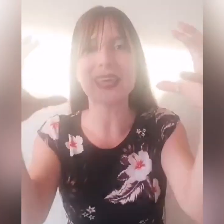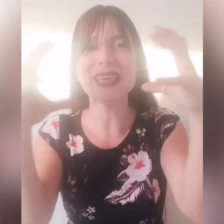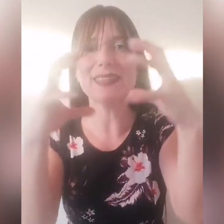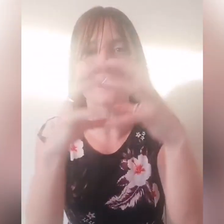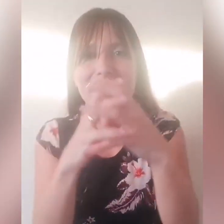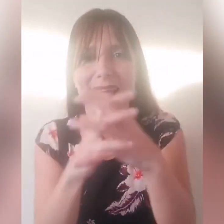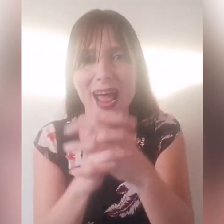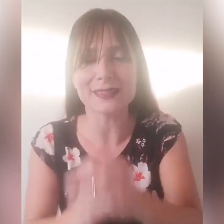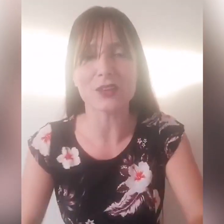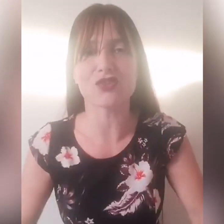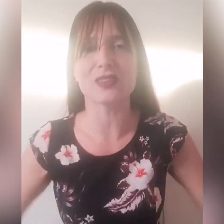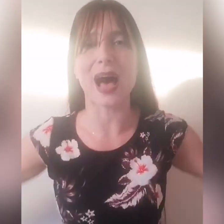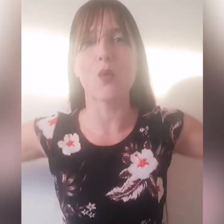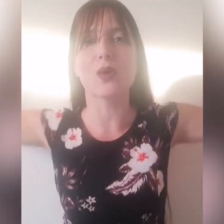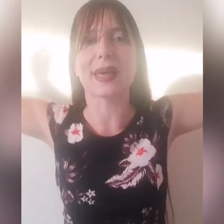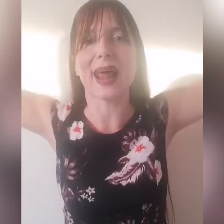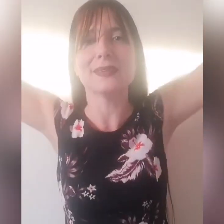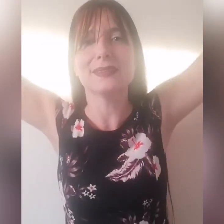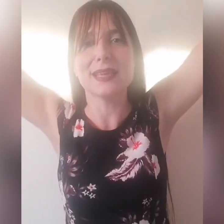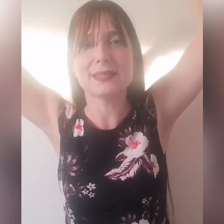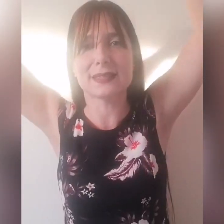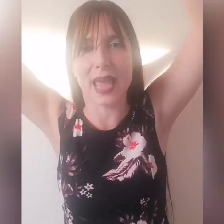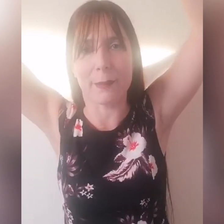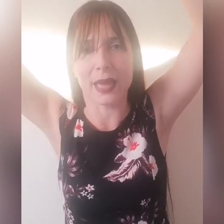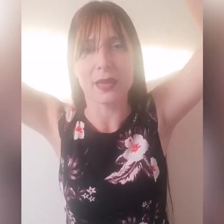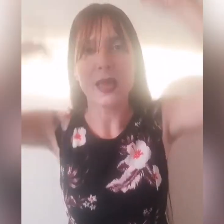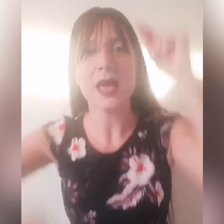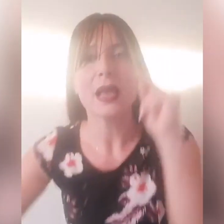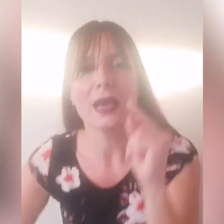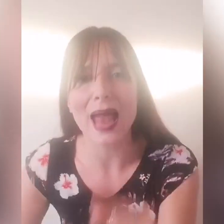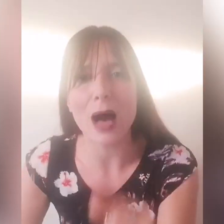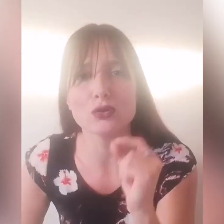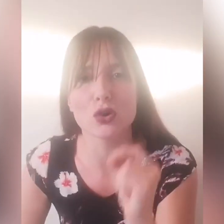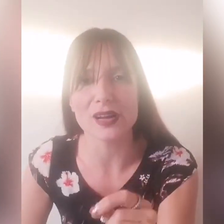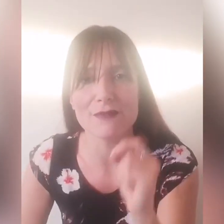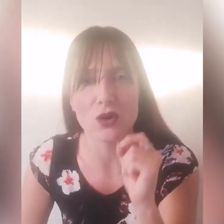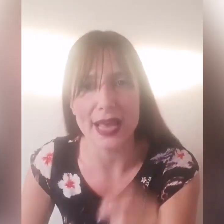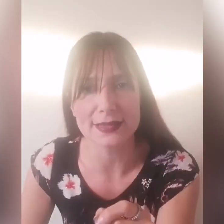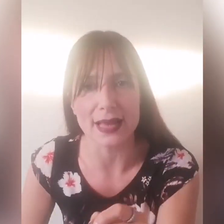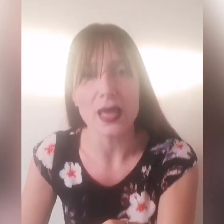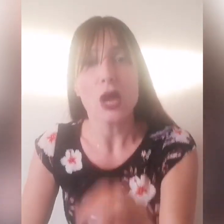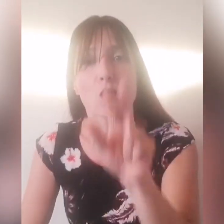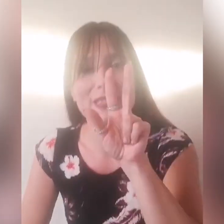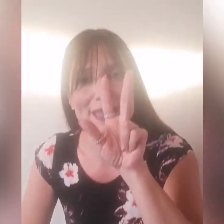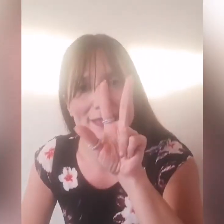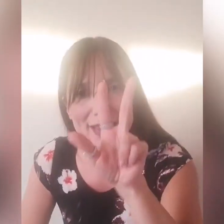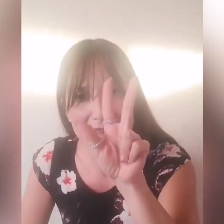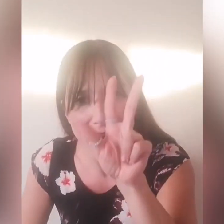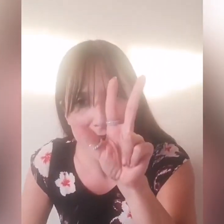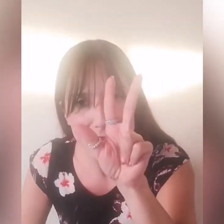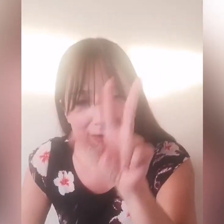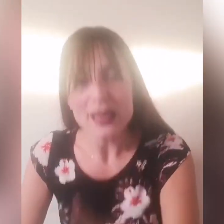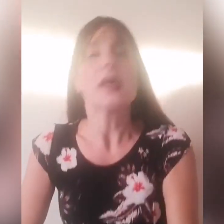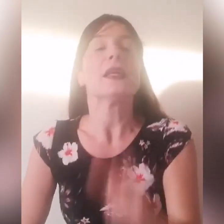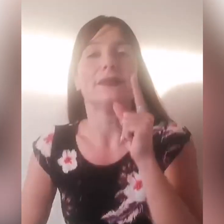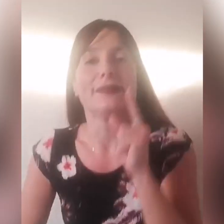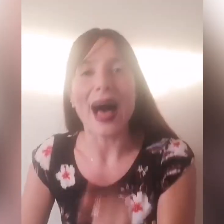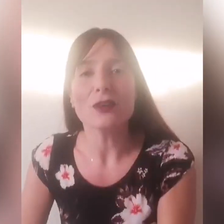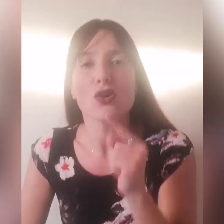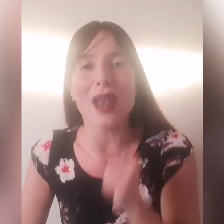integrata ci dà un grande insieme, l'autorevolezza, queste tre aree danno l